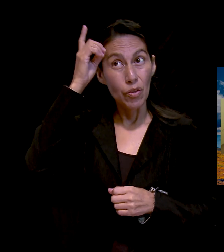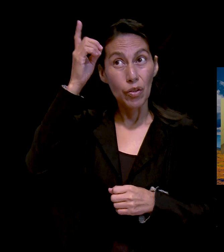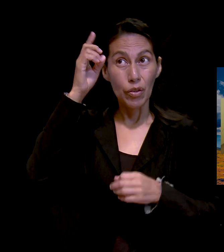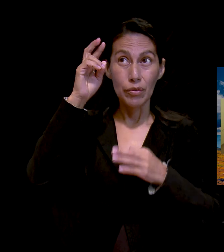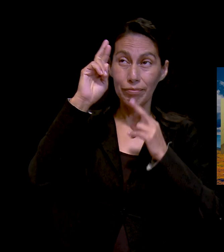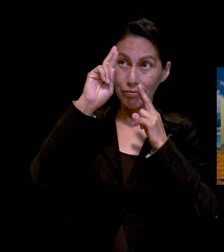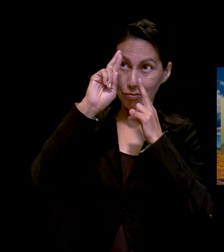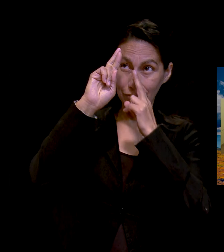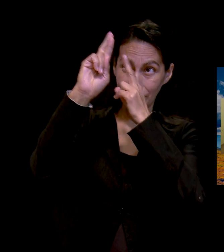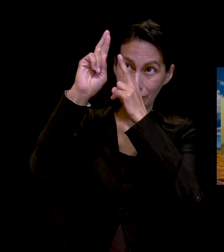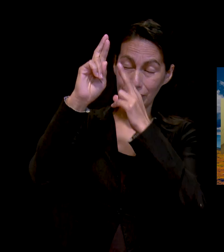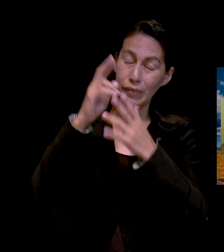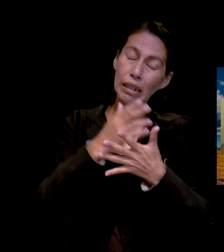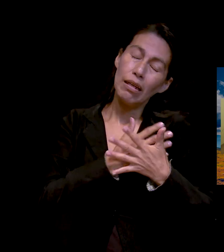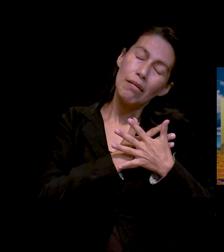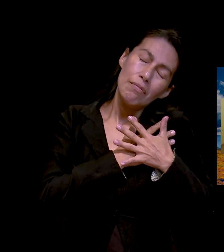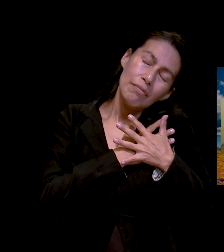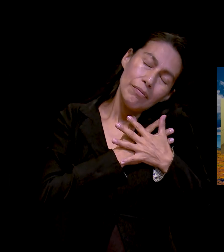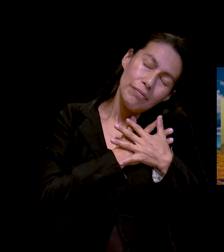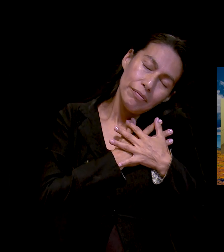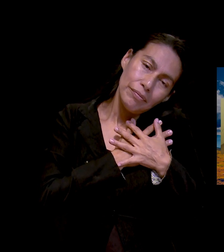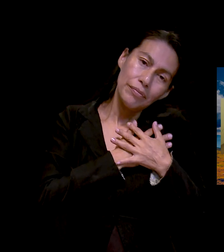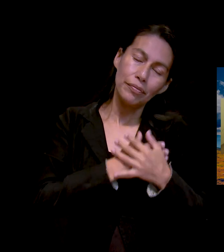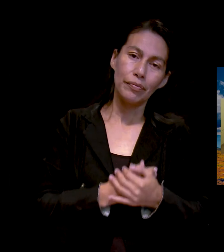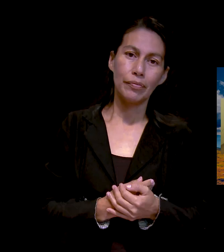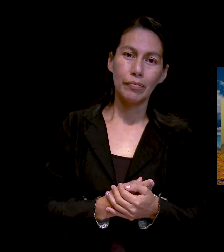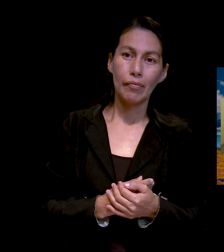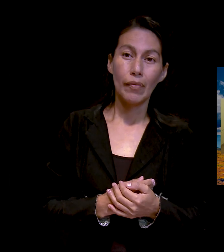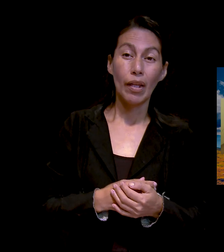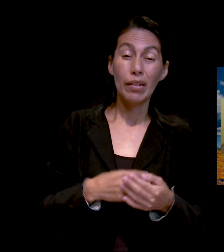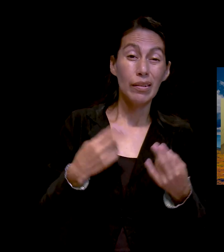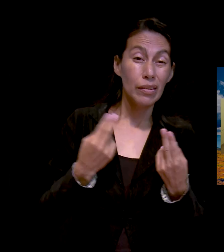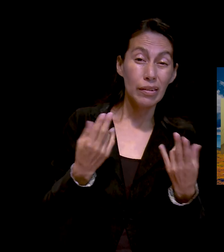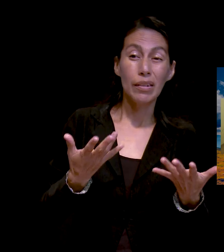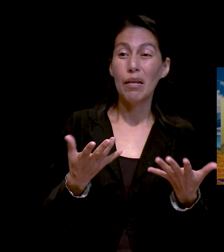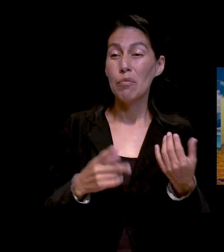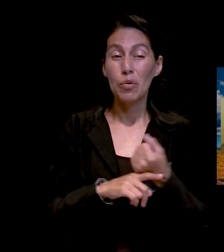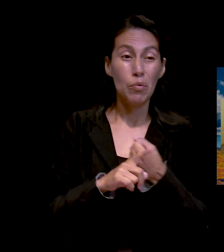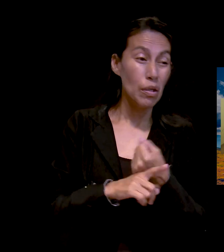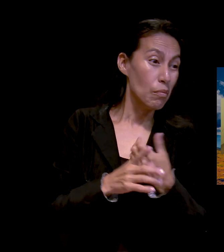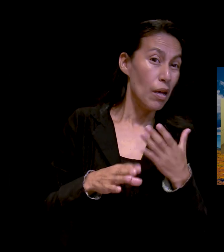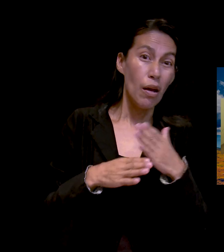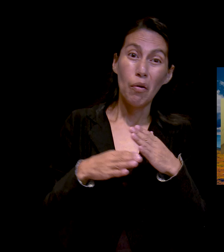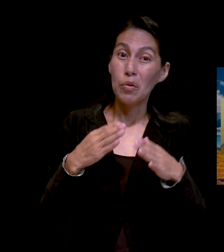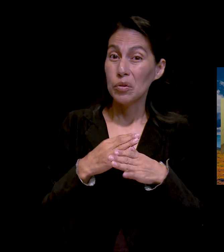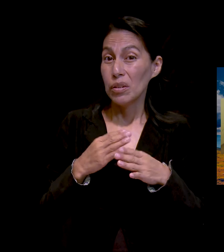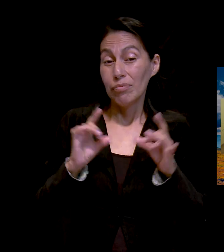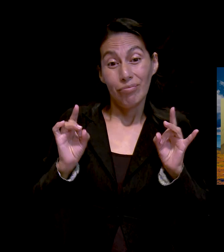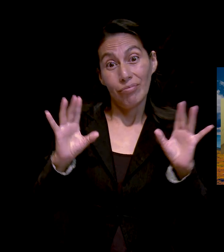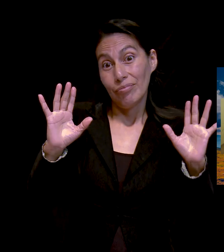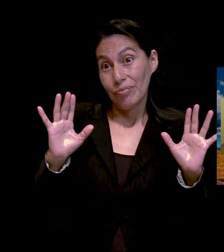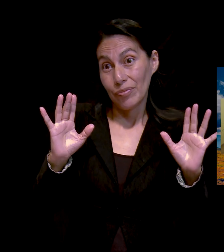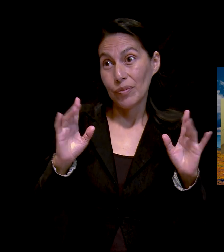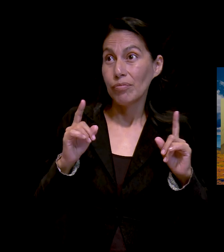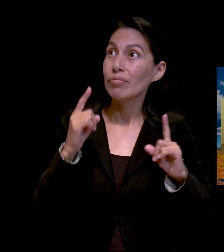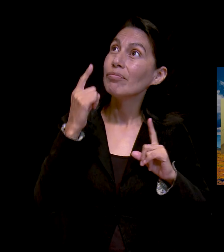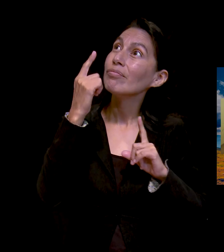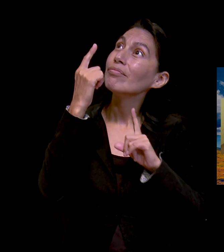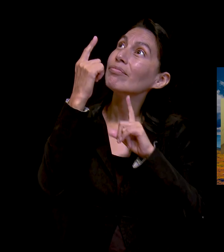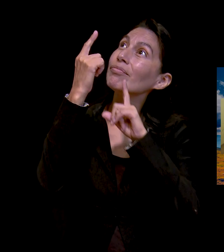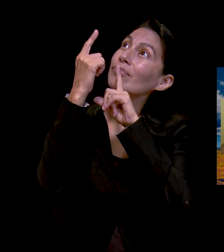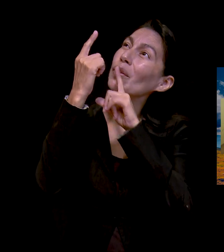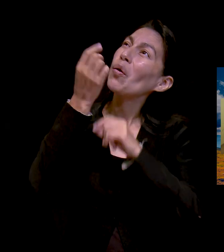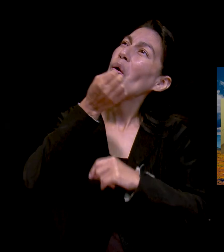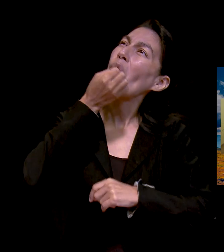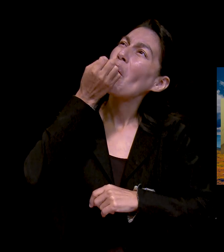Dios, a amar a Dios y a dirigirme a Él en cualquier momento, en cualquier situación que yo tuviera de dificultad. Porque